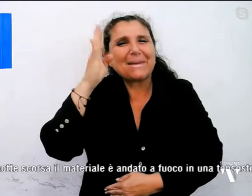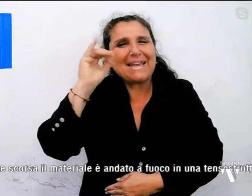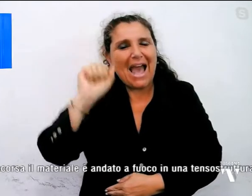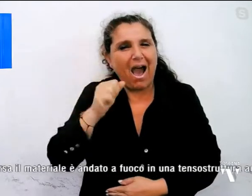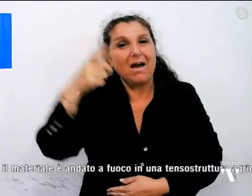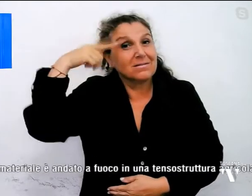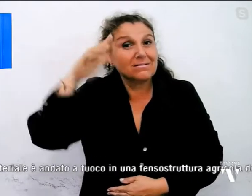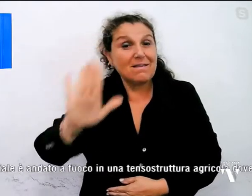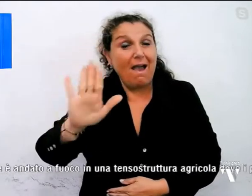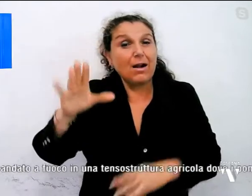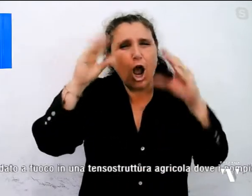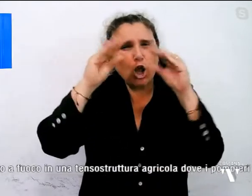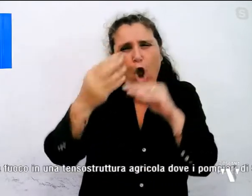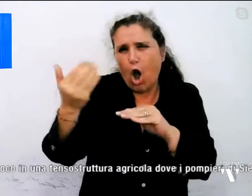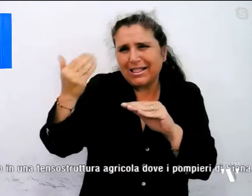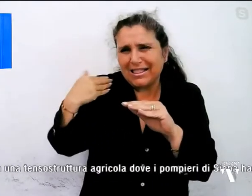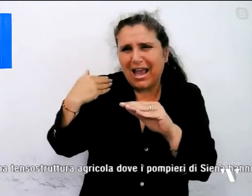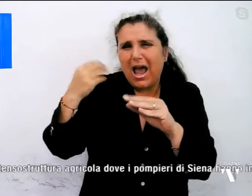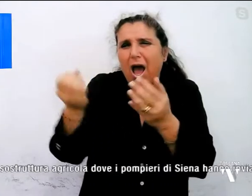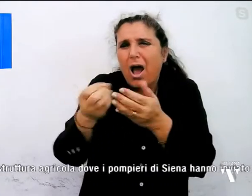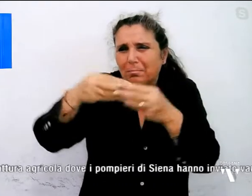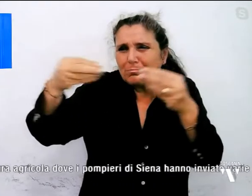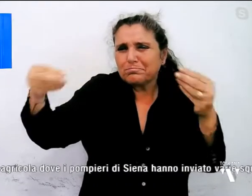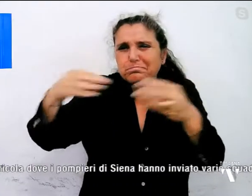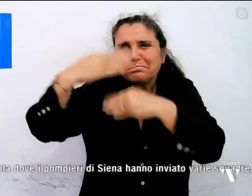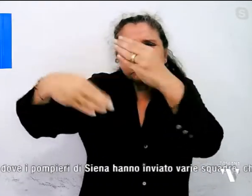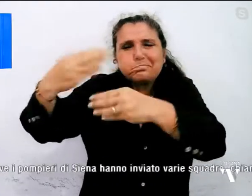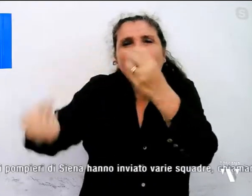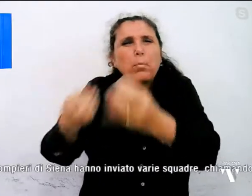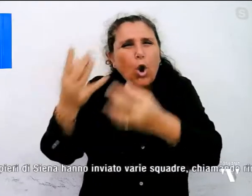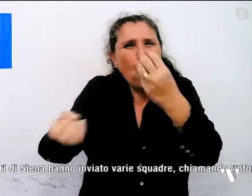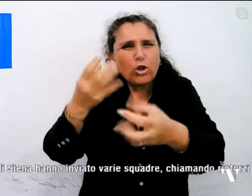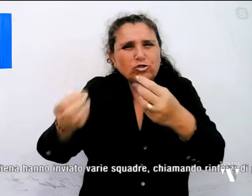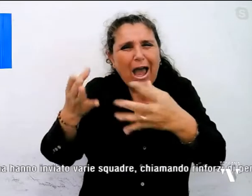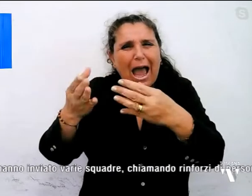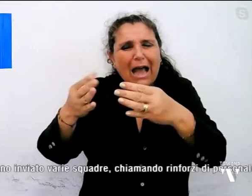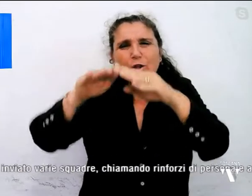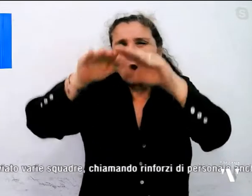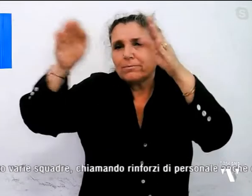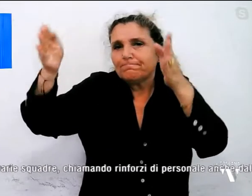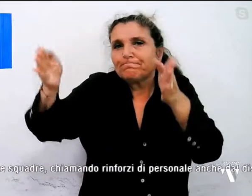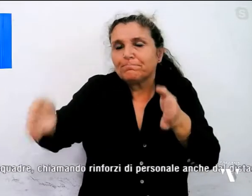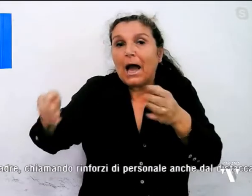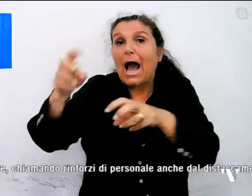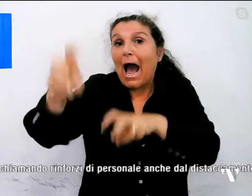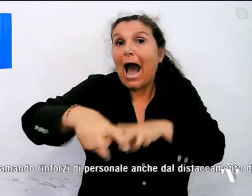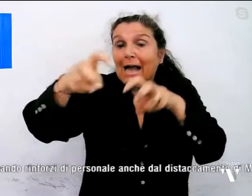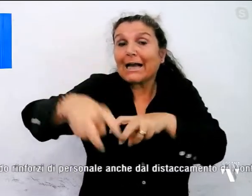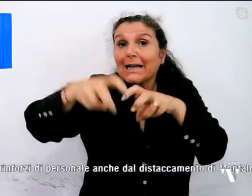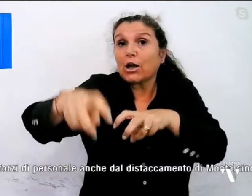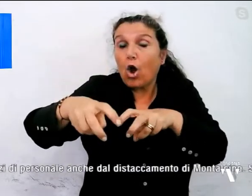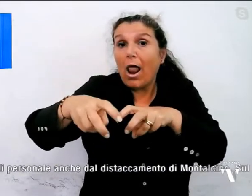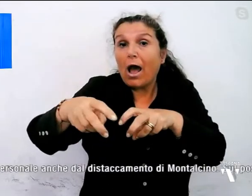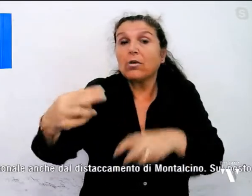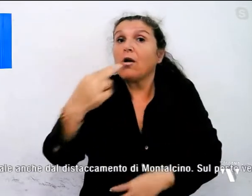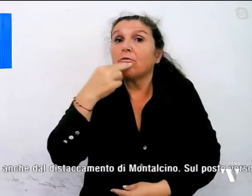notte scorsa il materiale è andato a fuoco in una tenso struttura agricola dove i vigili del